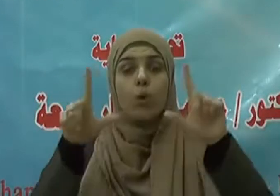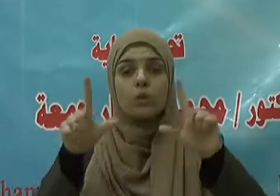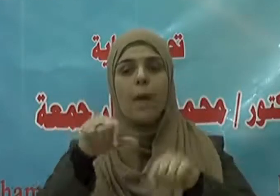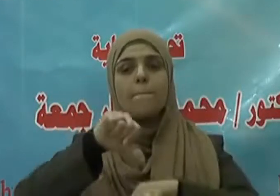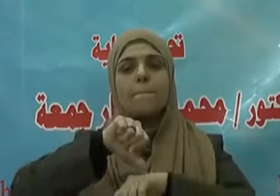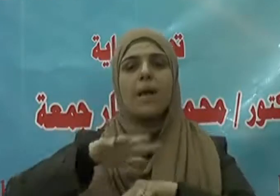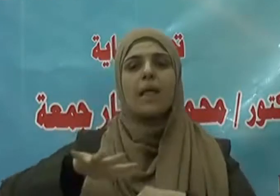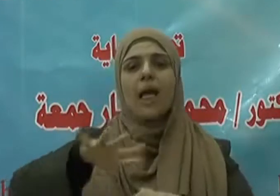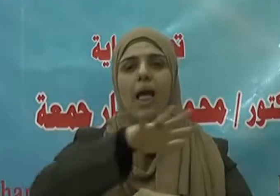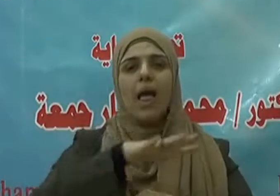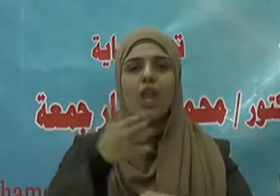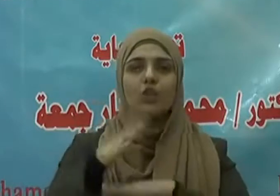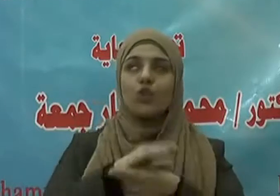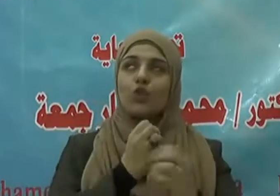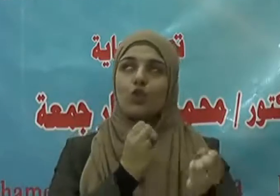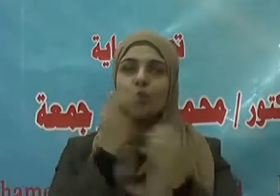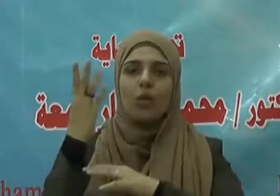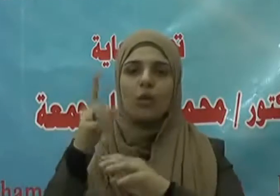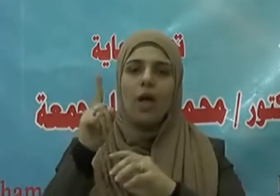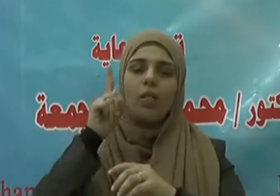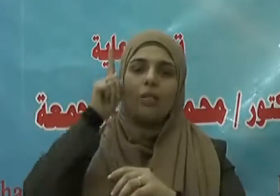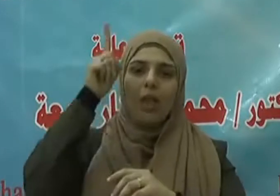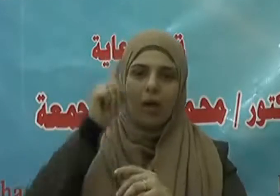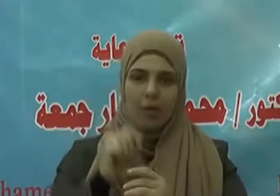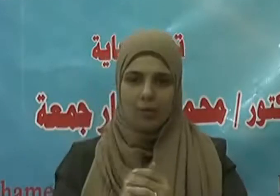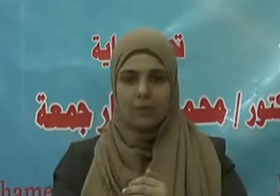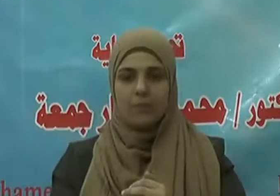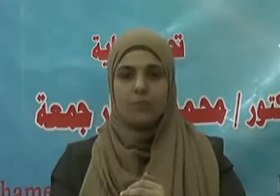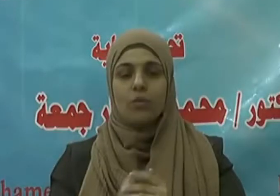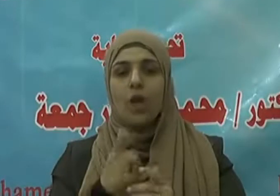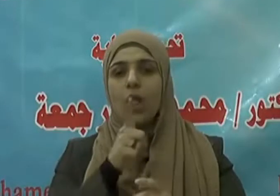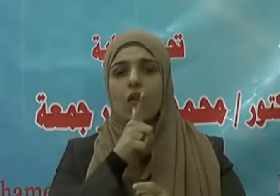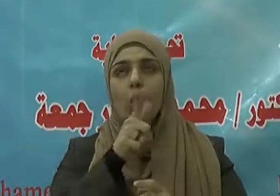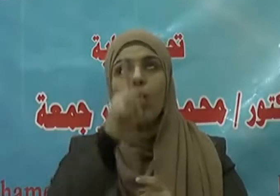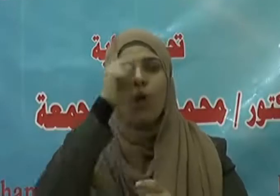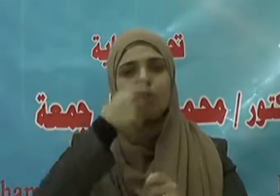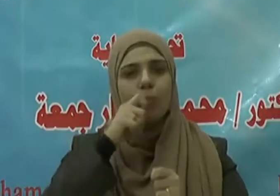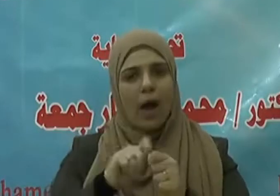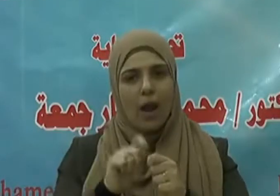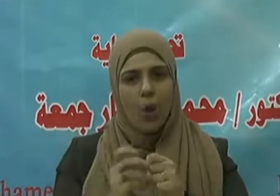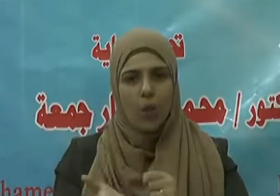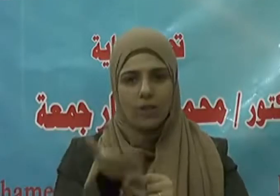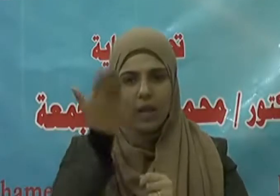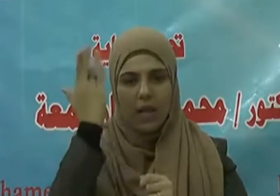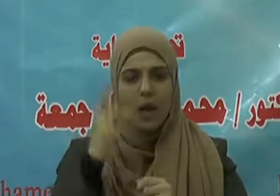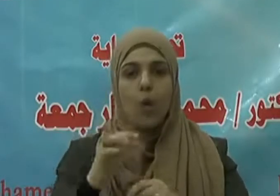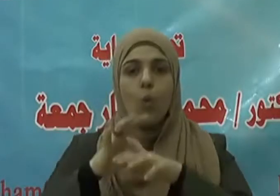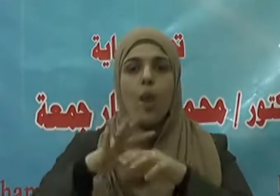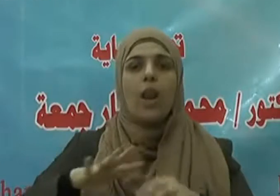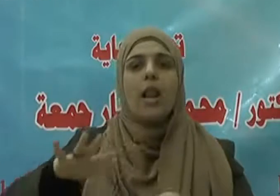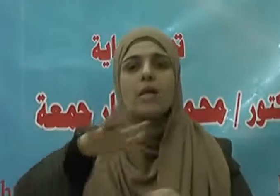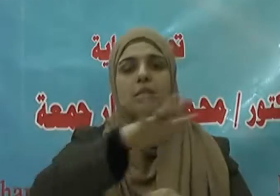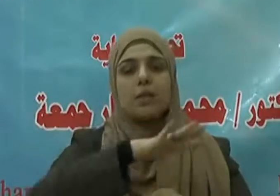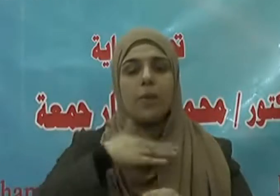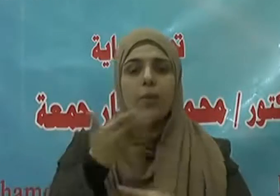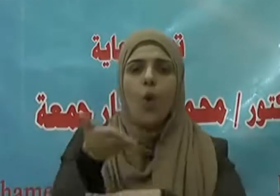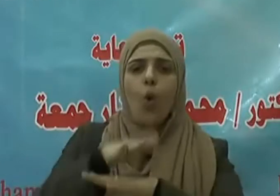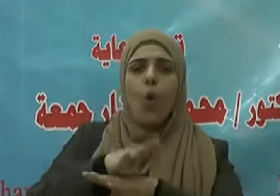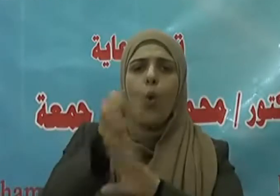منها كل من استشهد دفاعاً عن مقدرات الوطن وعملاً على رفعته